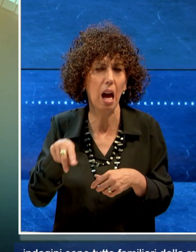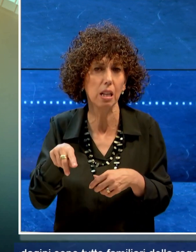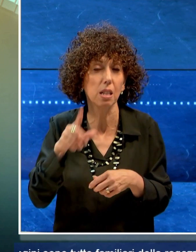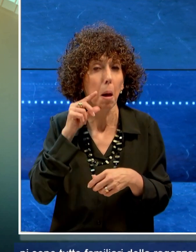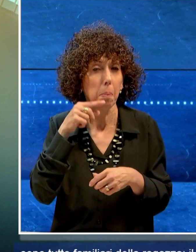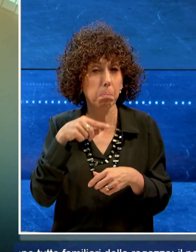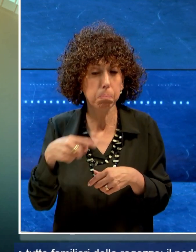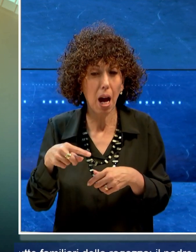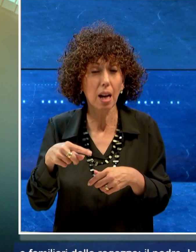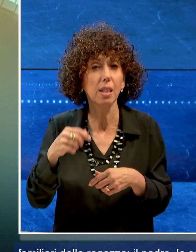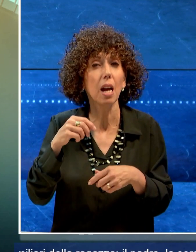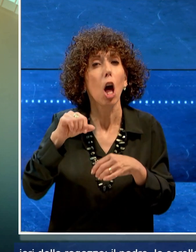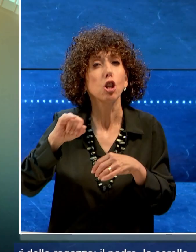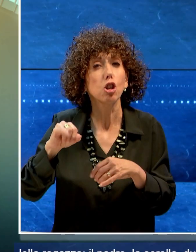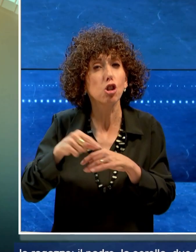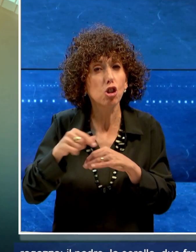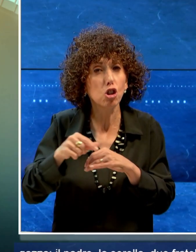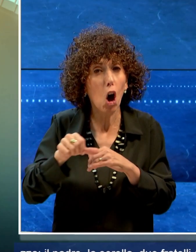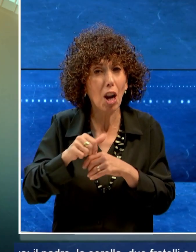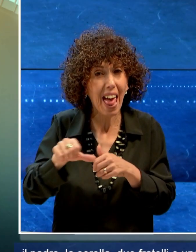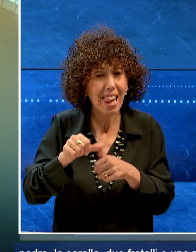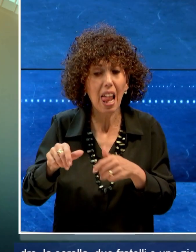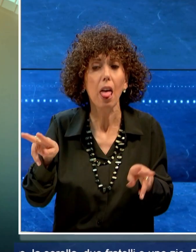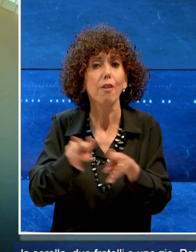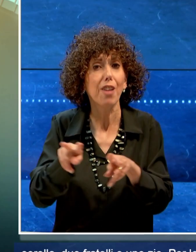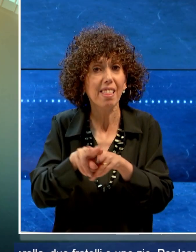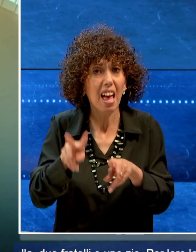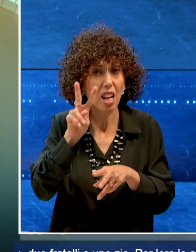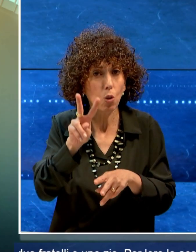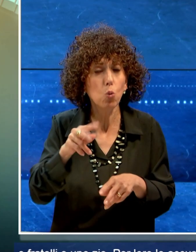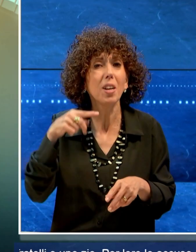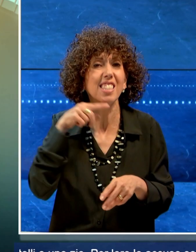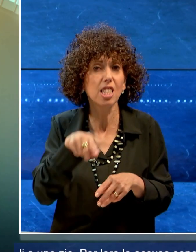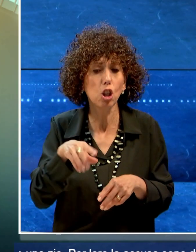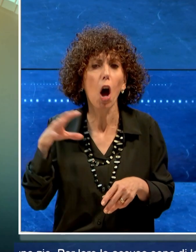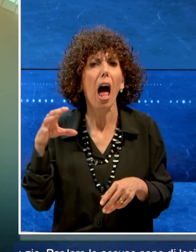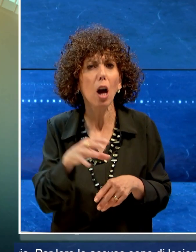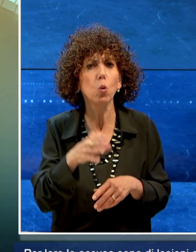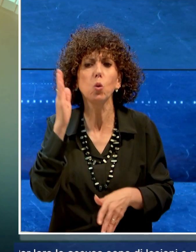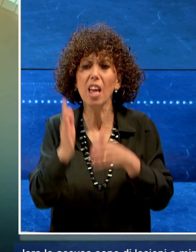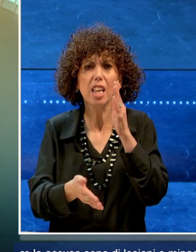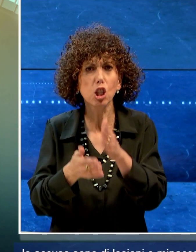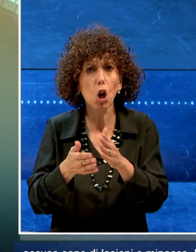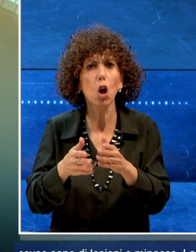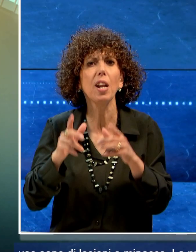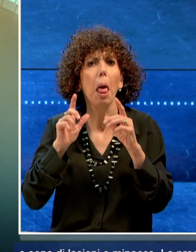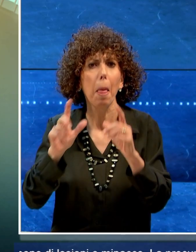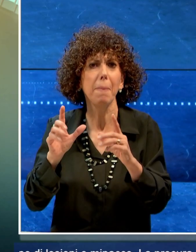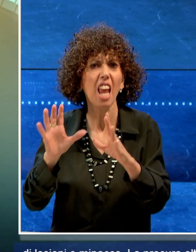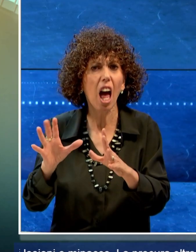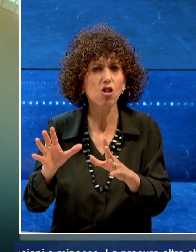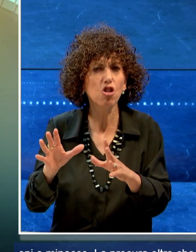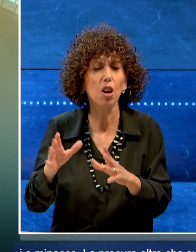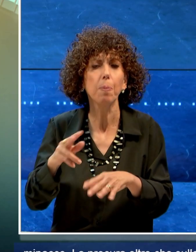padre, la sorella, due fratelli e uno zio. Per loro le accuse sono di lesioni e minacce. La